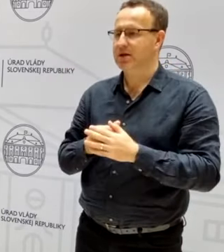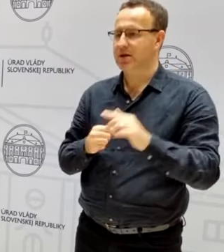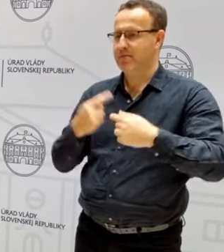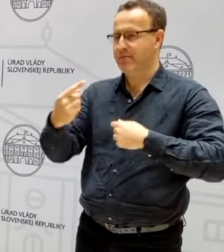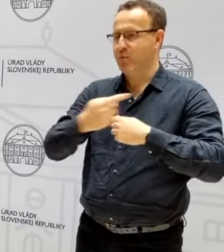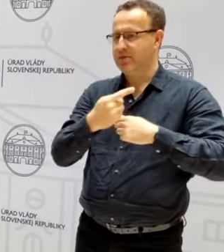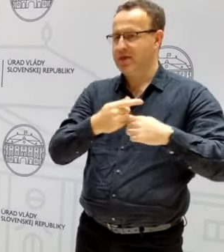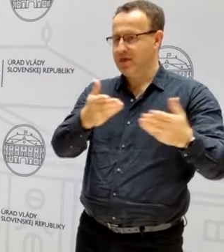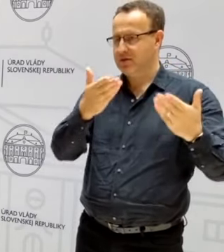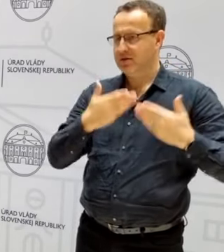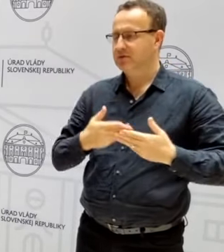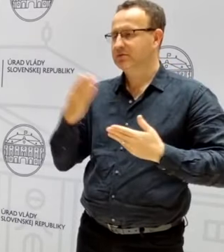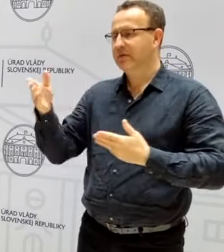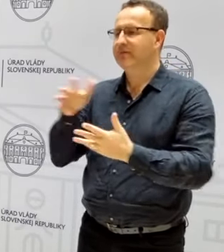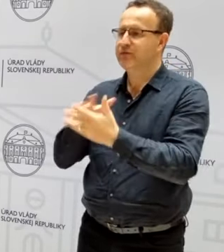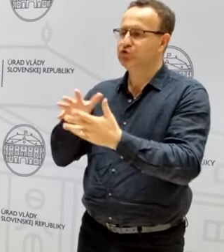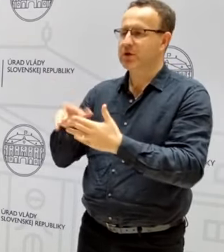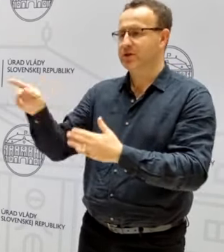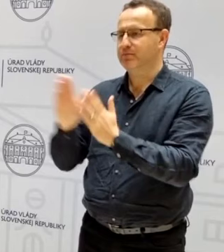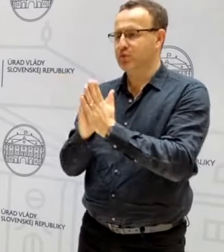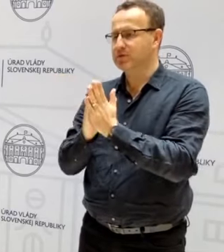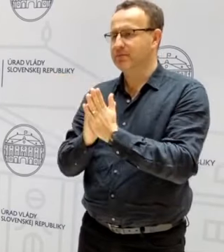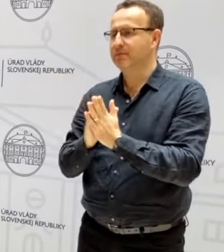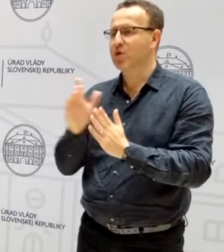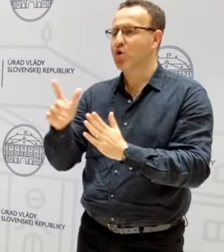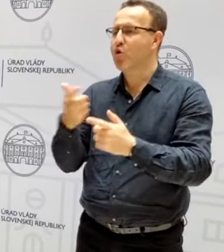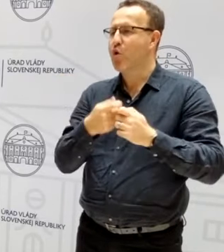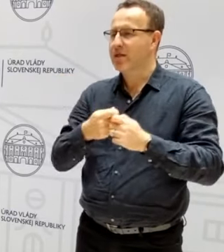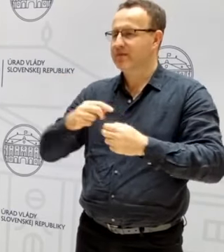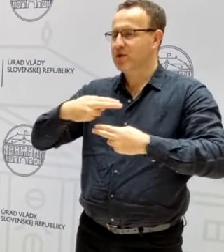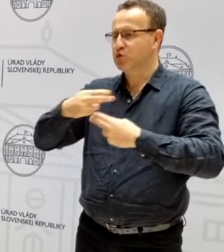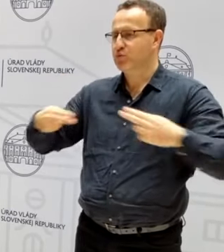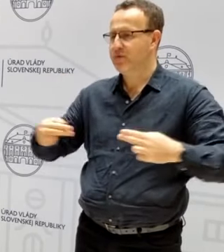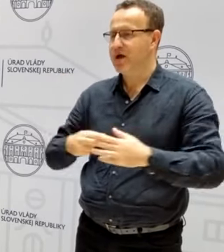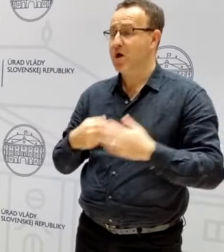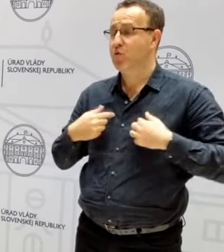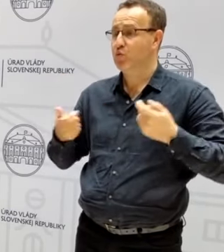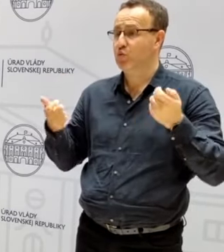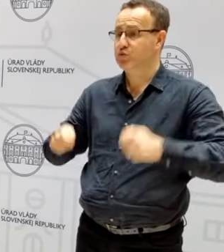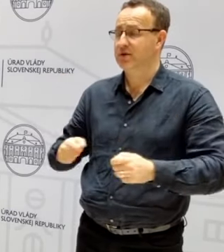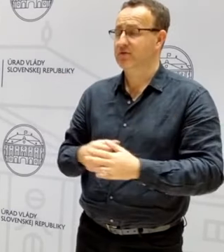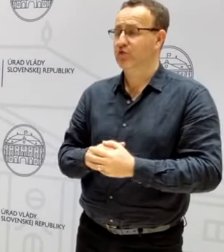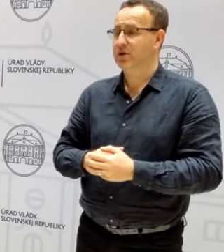prešetriť. Pokiaľ viem, ide o kolektívnu zmluvu uzatvorenú